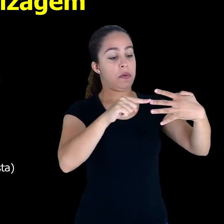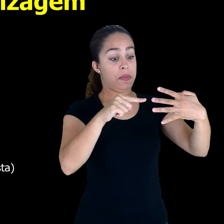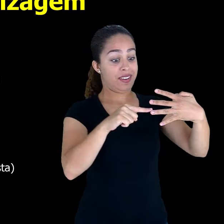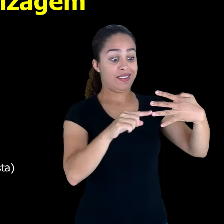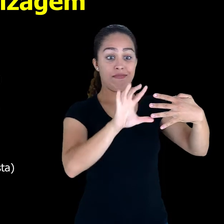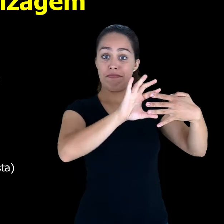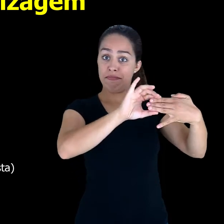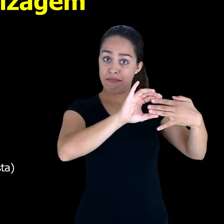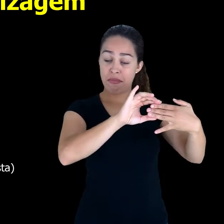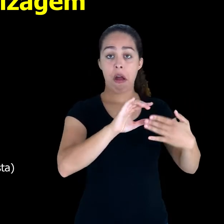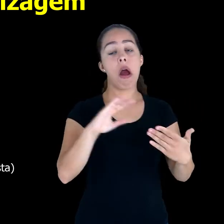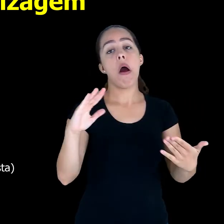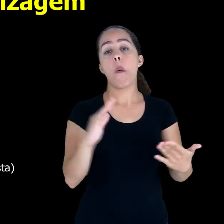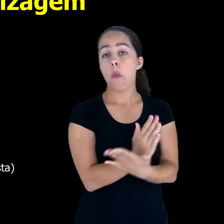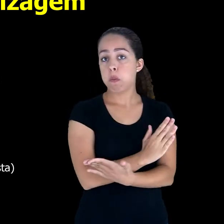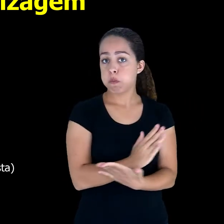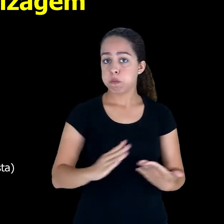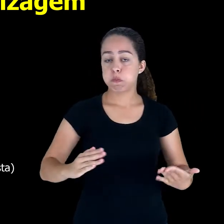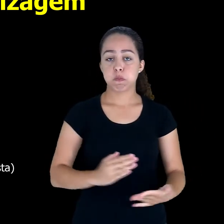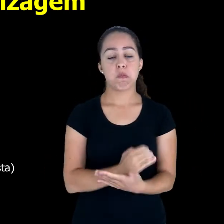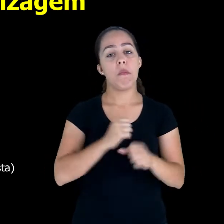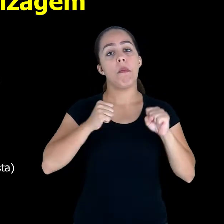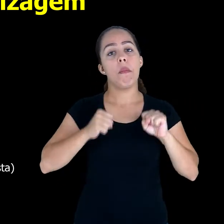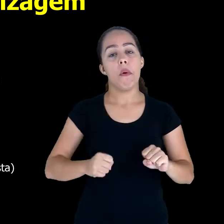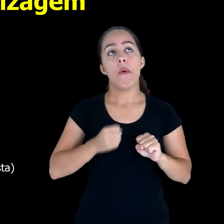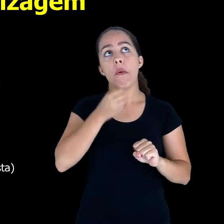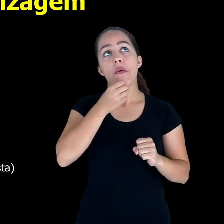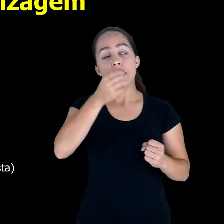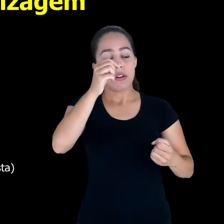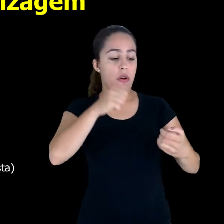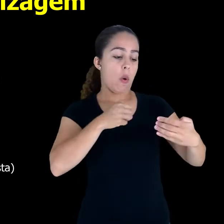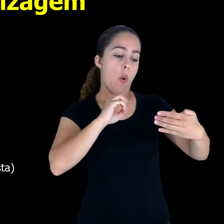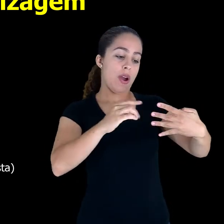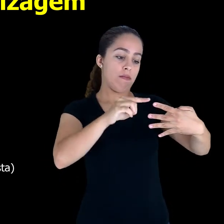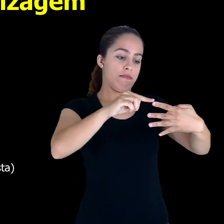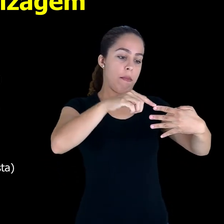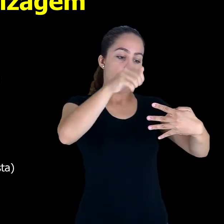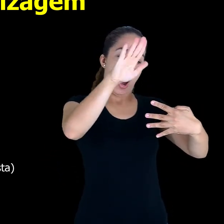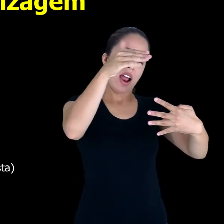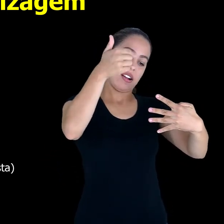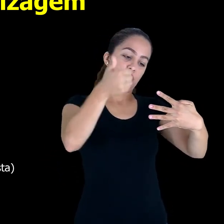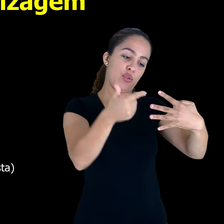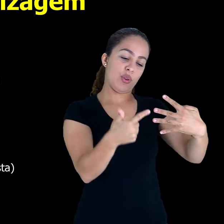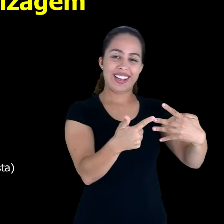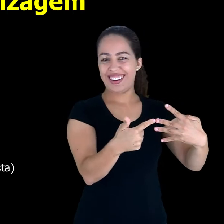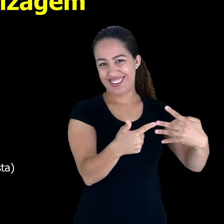estilos. E tem algum ou alguns onde ele se encaixa um pouco mais.